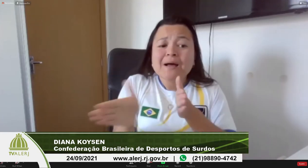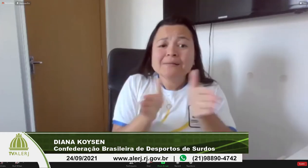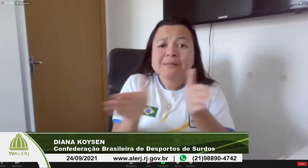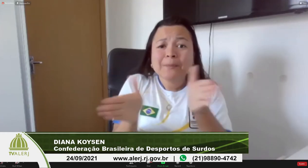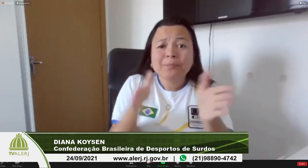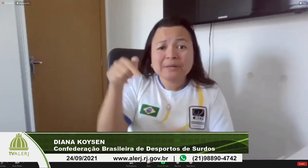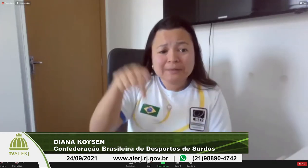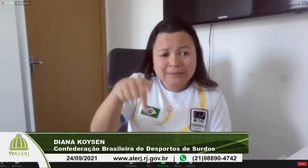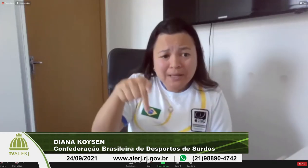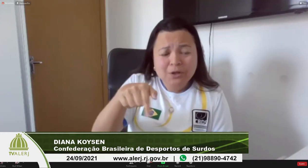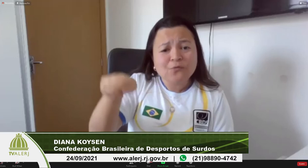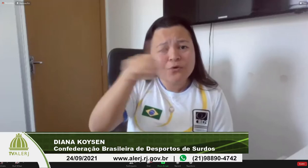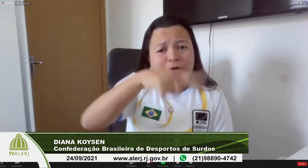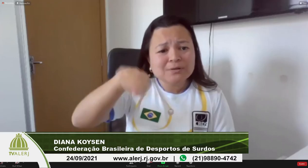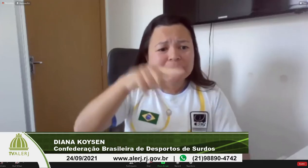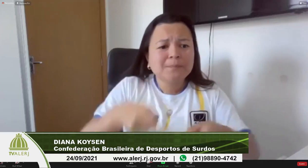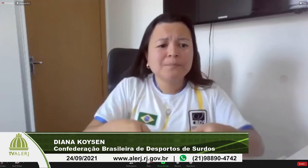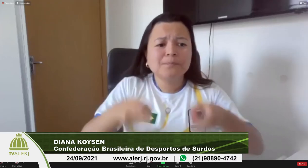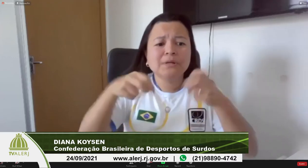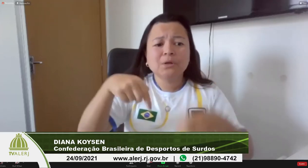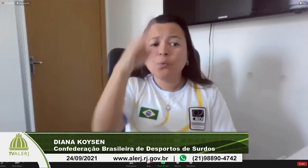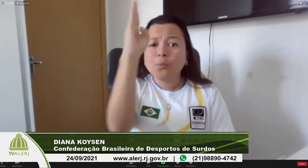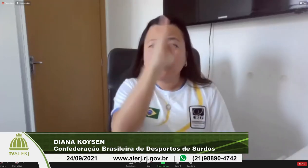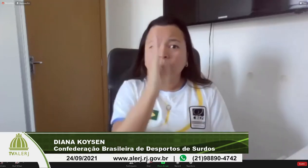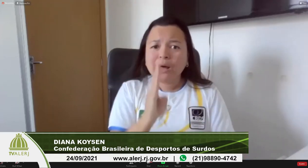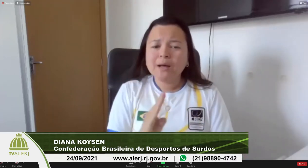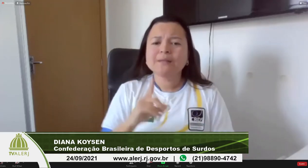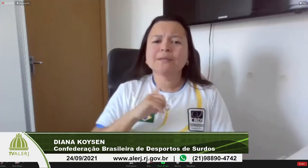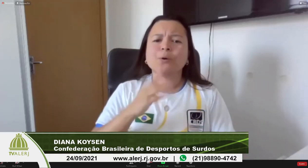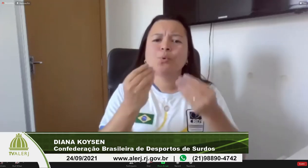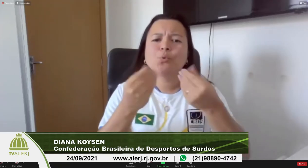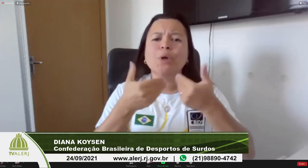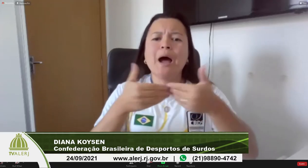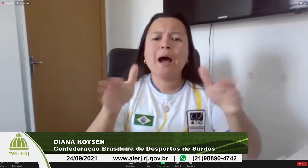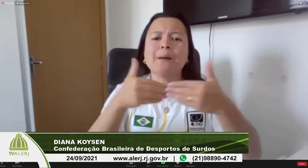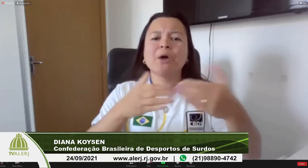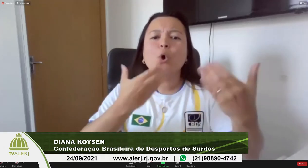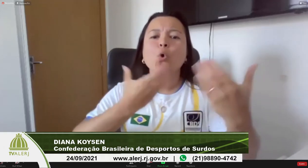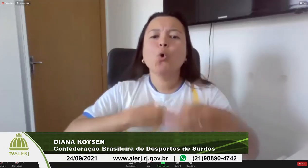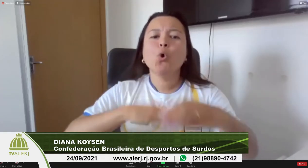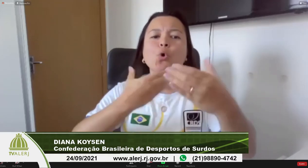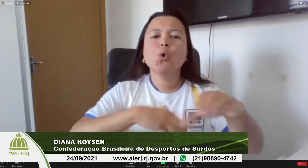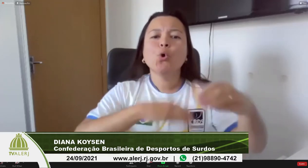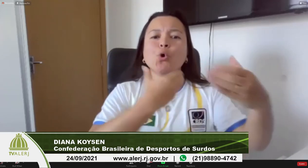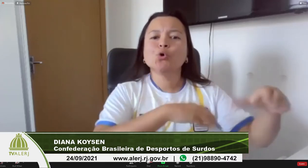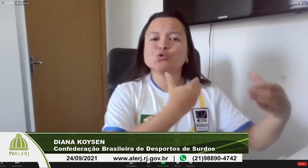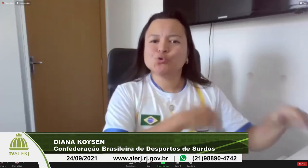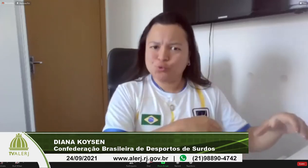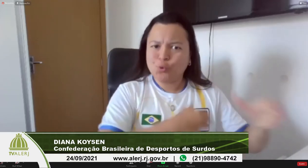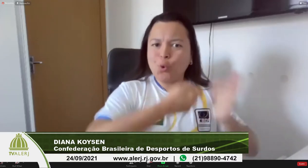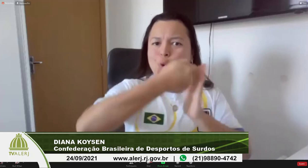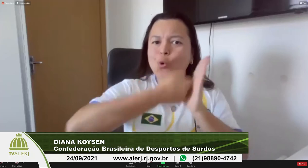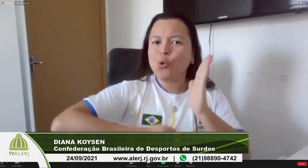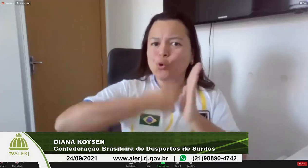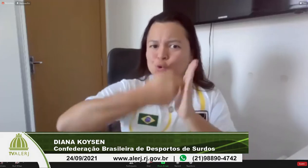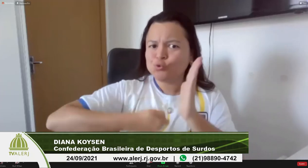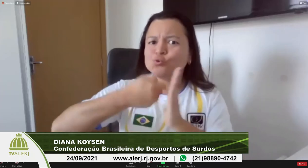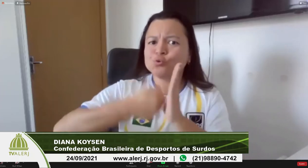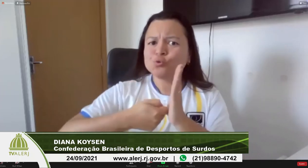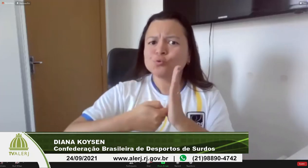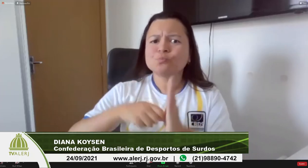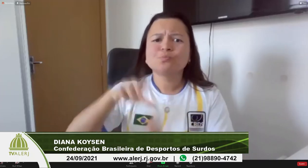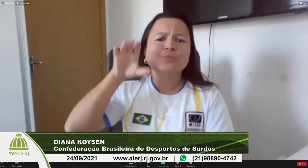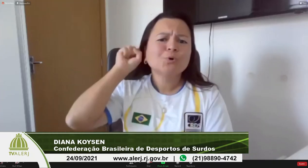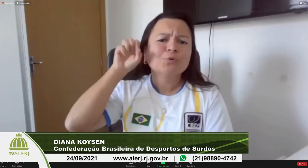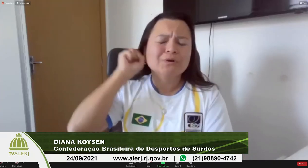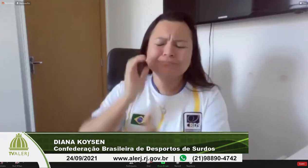campeonatos internacionais também a acessibilidade ela é muito importante porque ela abre caminhos